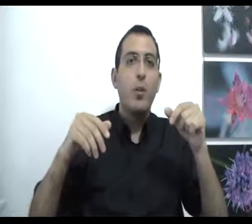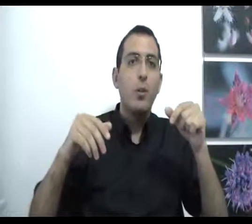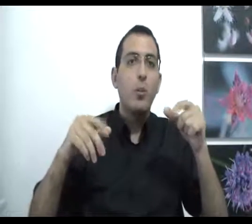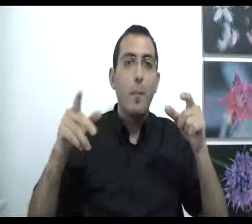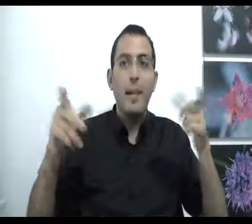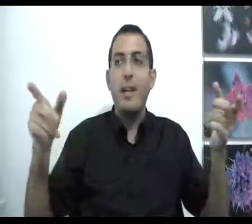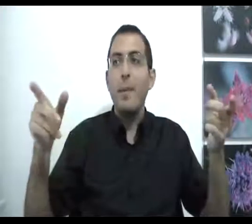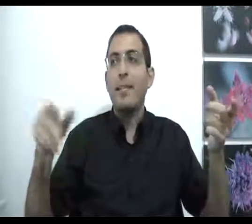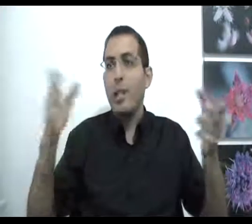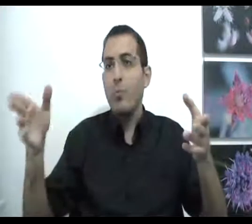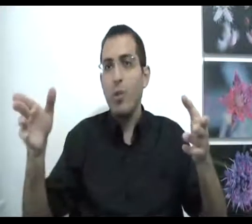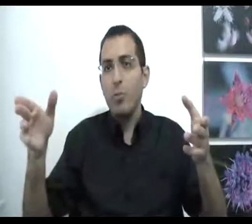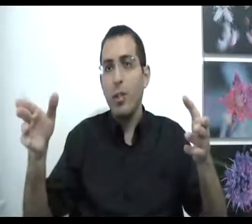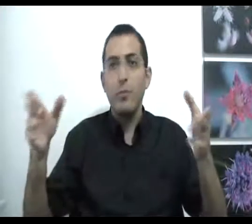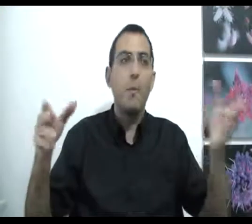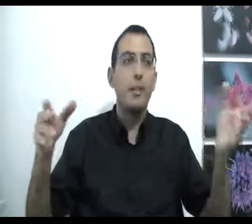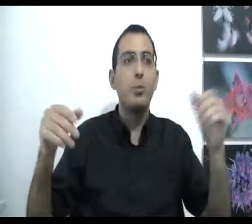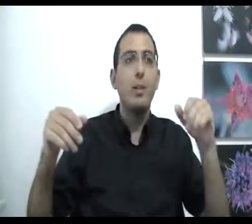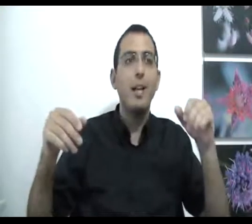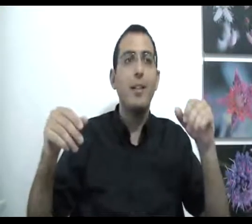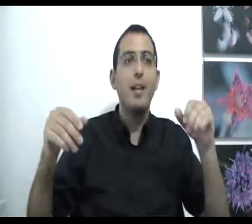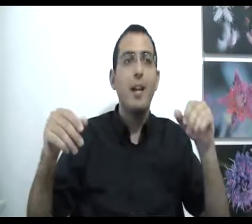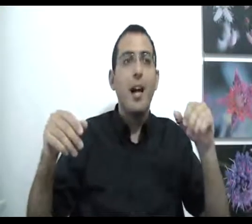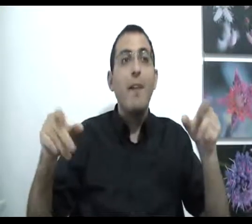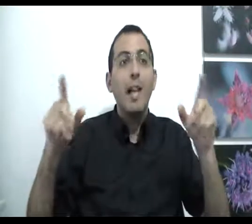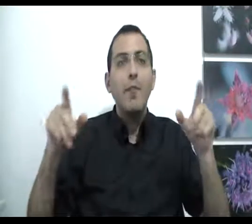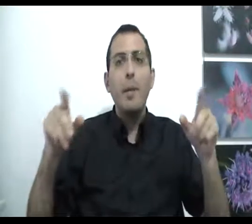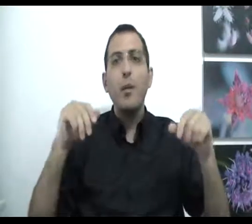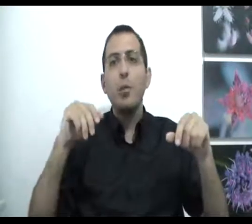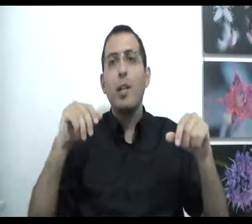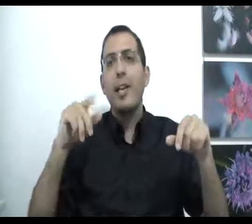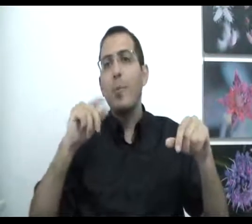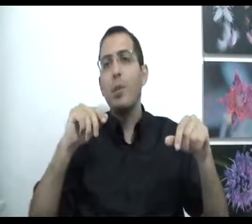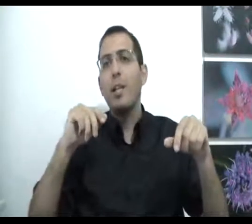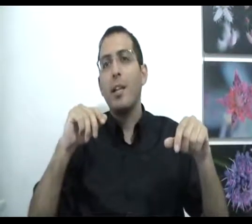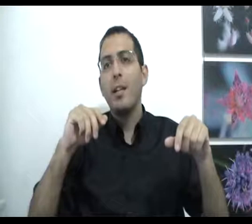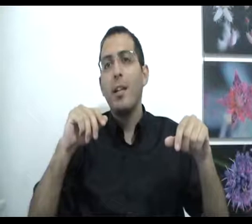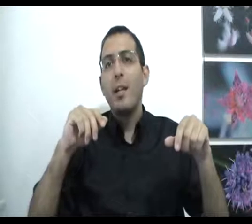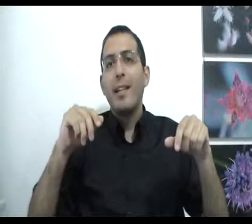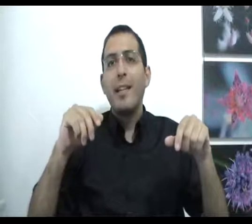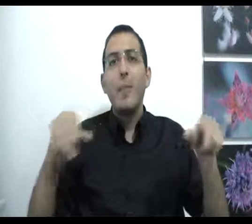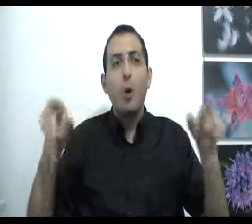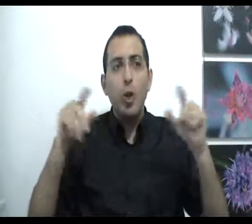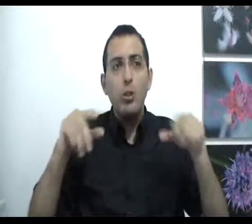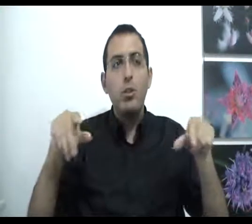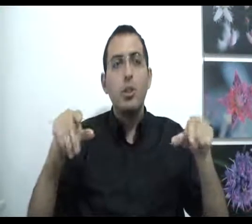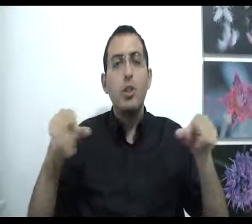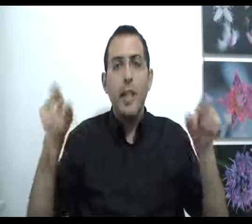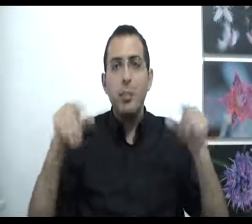לא. הוא אמר את האמת כי יש מולו שולחן. הוא אמר שיש שולחן. אבל אף על פי כן הוא שיקר למה הוא שיקר? כי למרות שיש